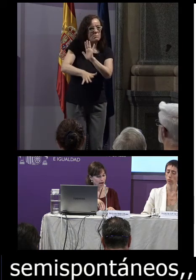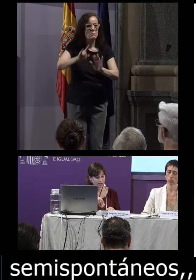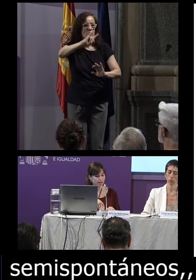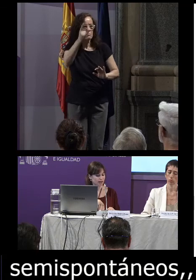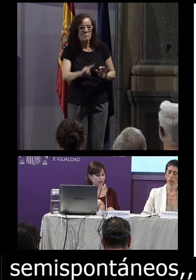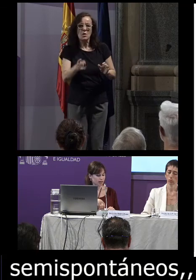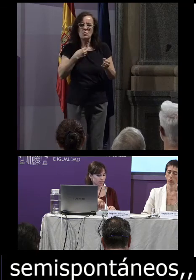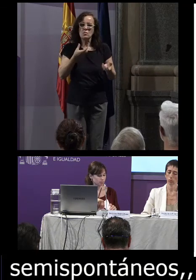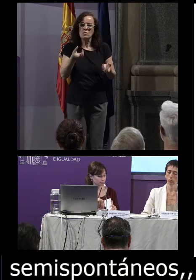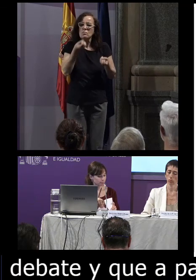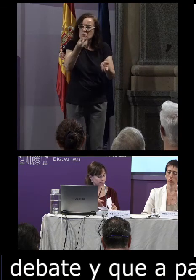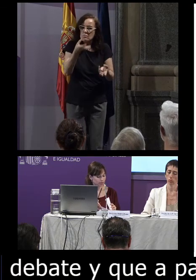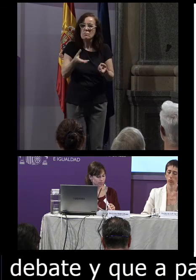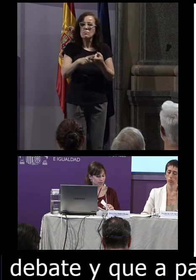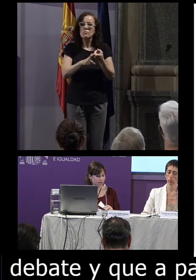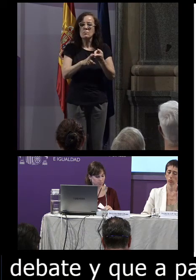explicar